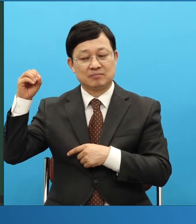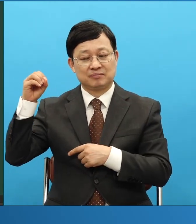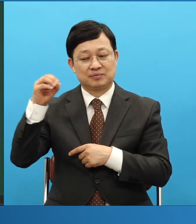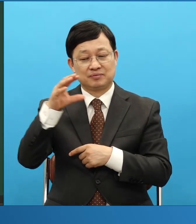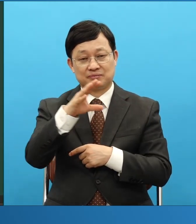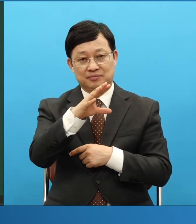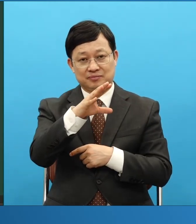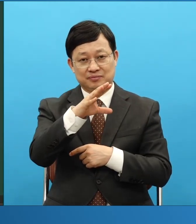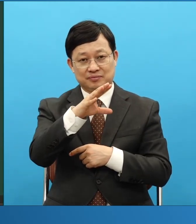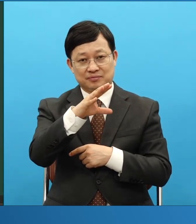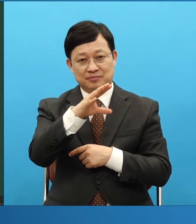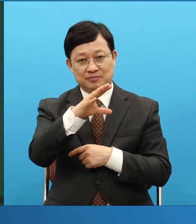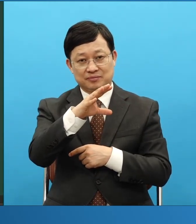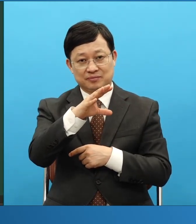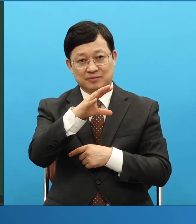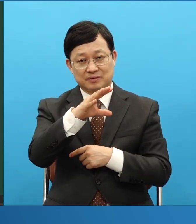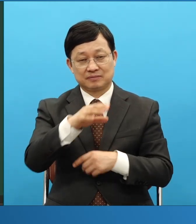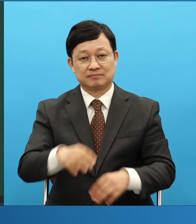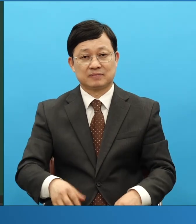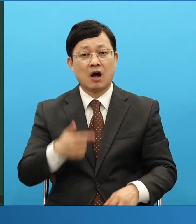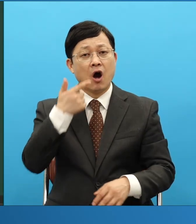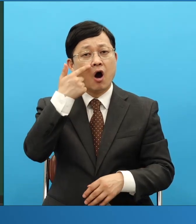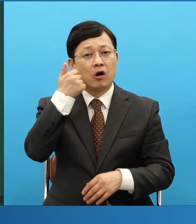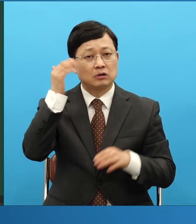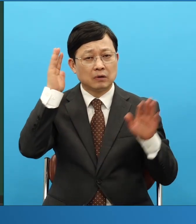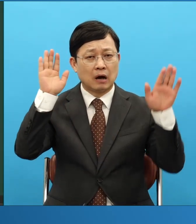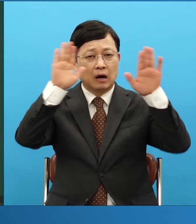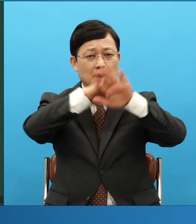아버지는 어둠에 잠겨 살아나올 수가 없어